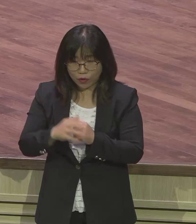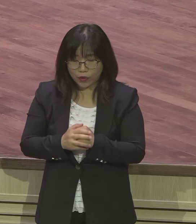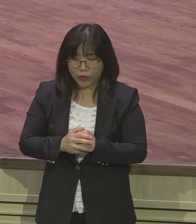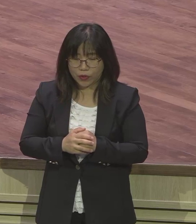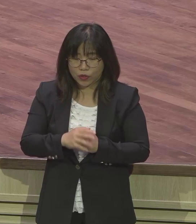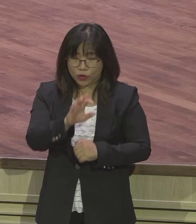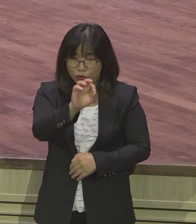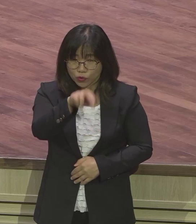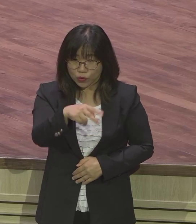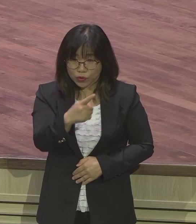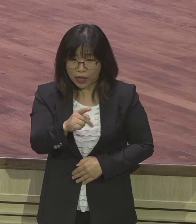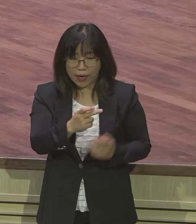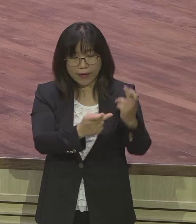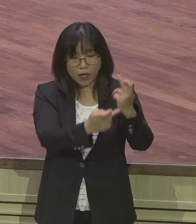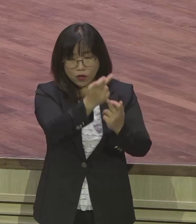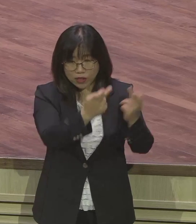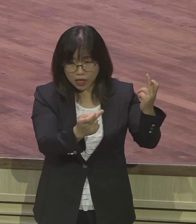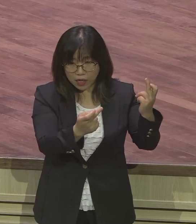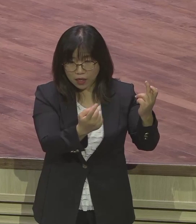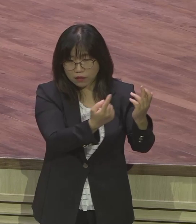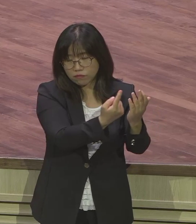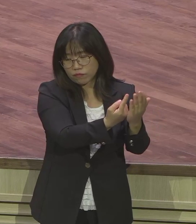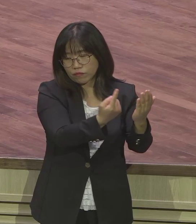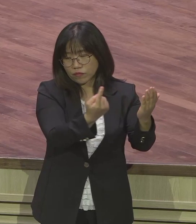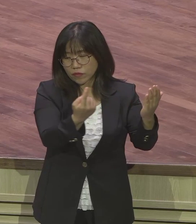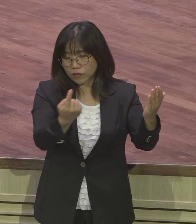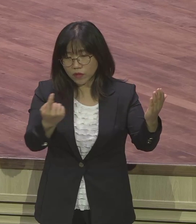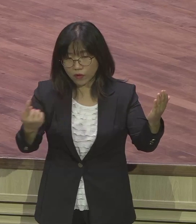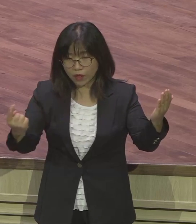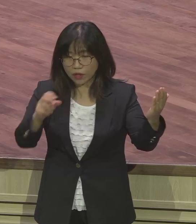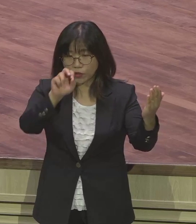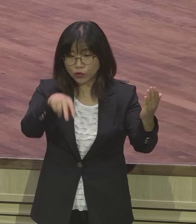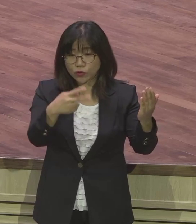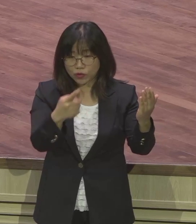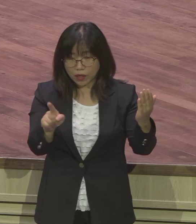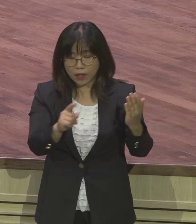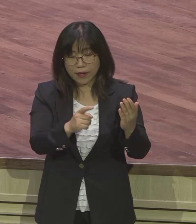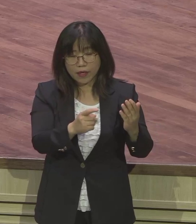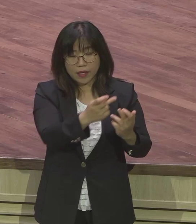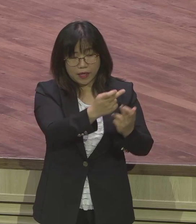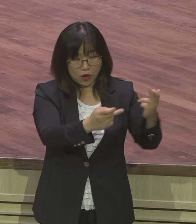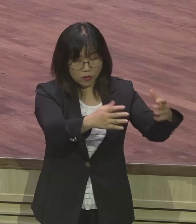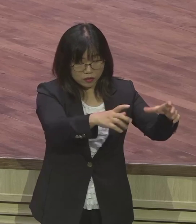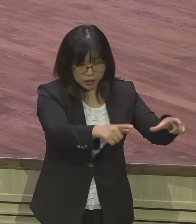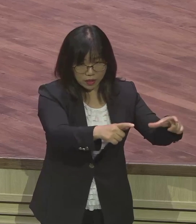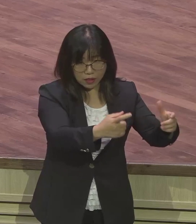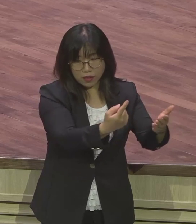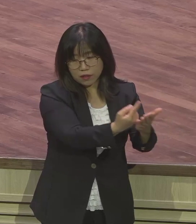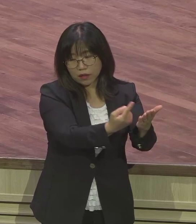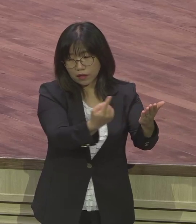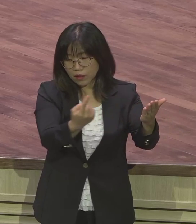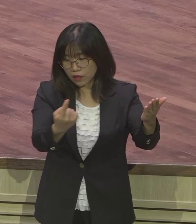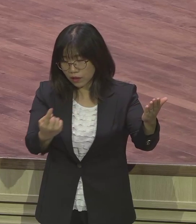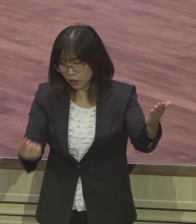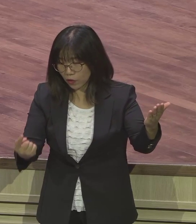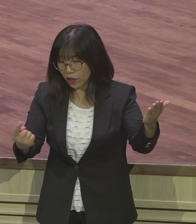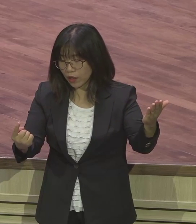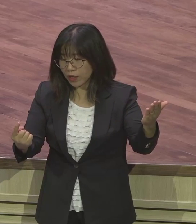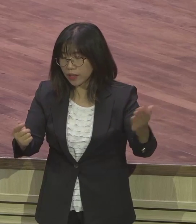형제들로부터 떠나 그랬어요 유다가 형제들로부터 떠나 아둘람 사람 시라에게 갔다 이것은